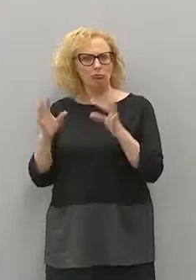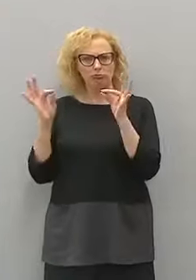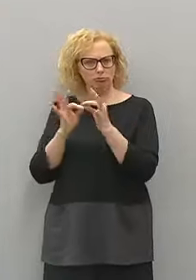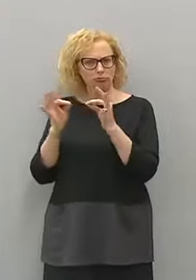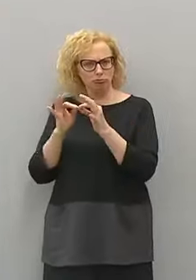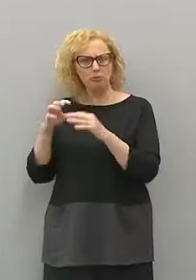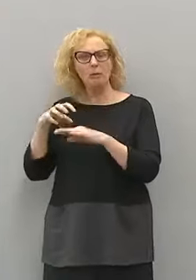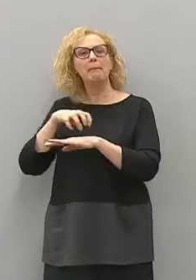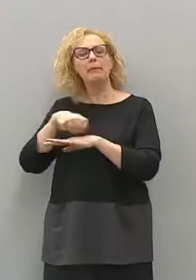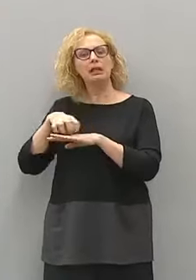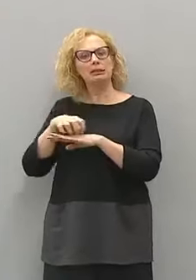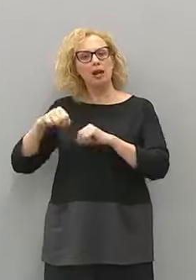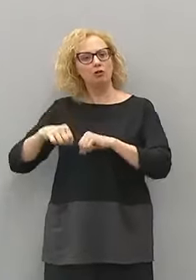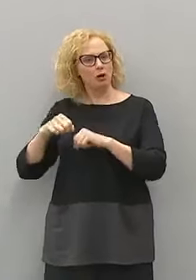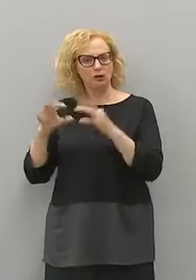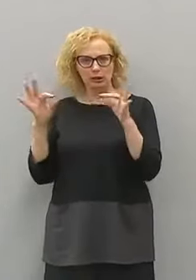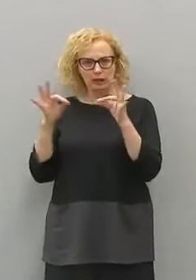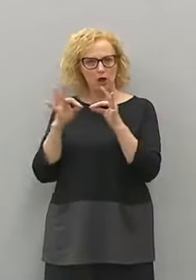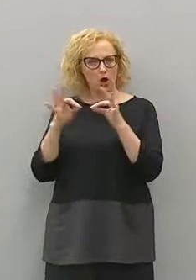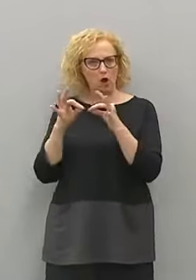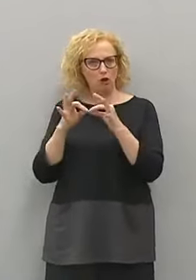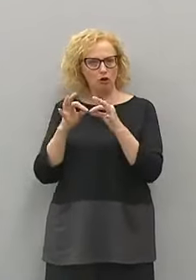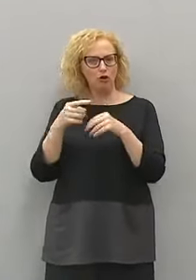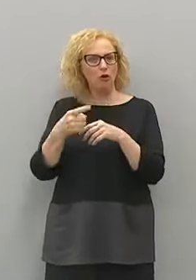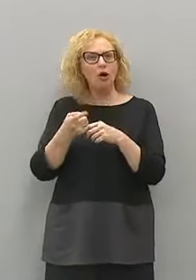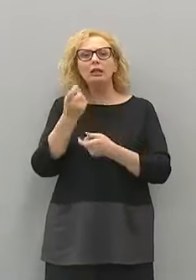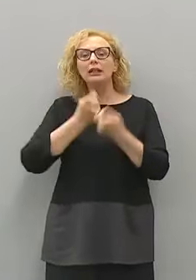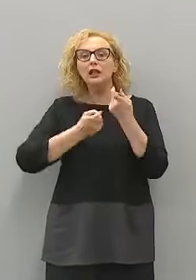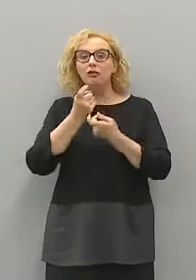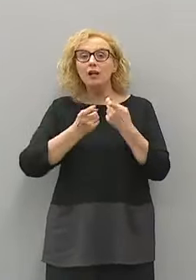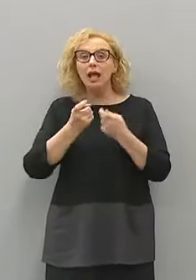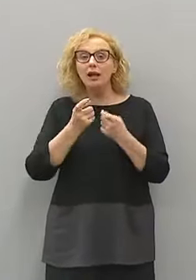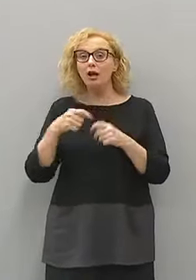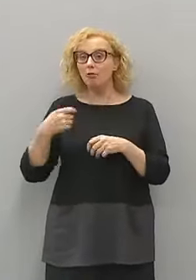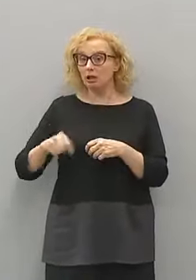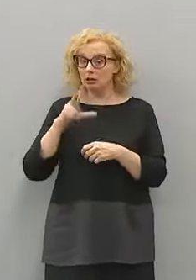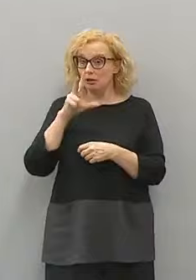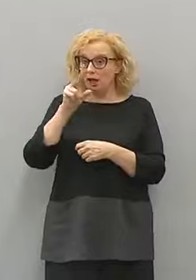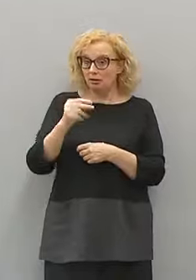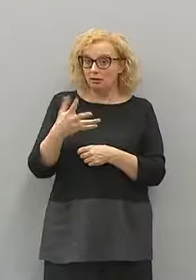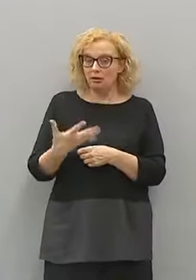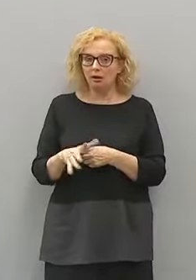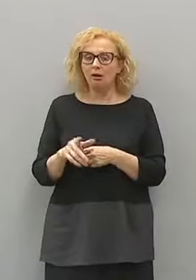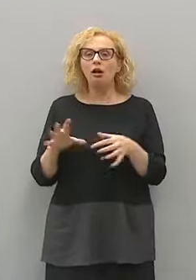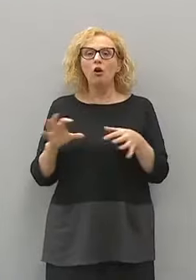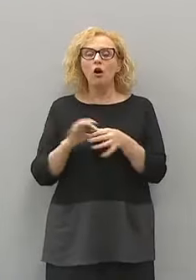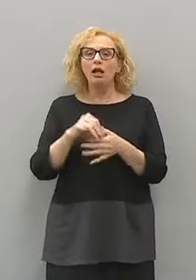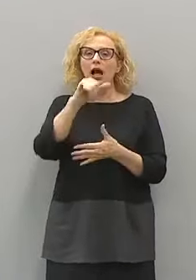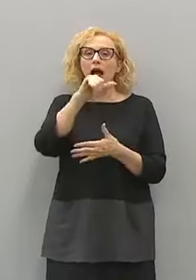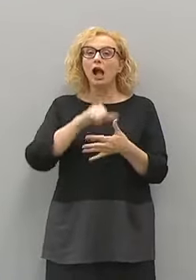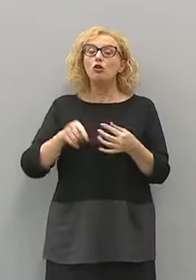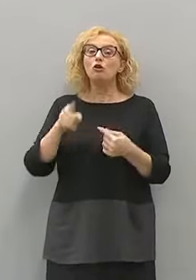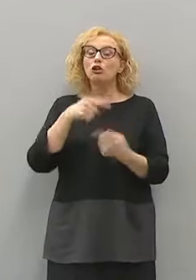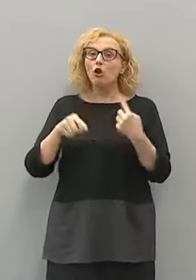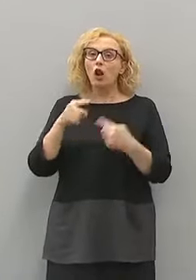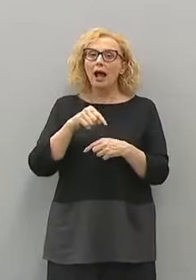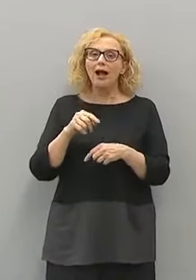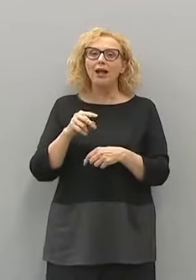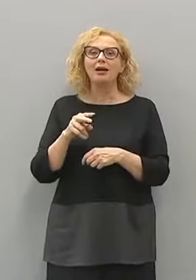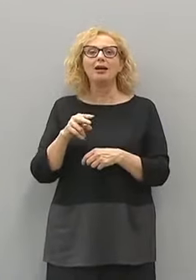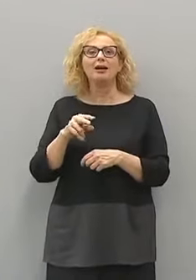della salute e che pone le sue radici, come ha detto il Presidente, su una circolare che è stata tramite il 2